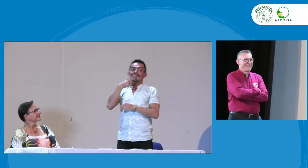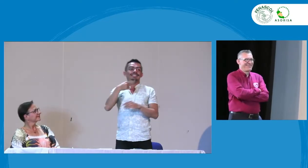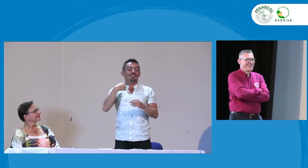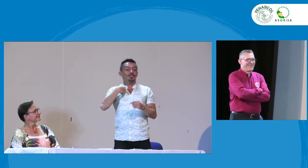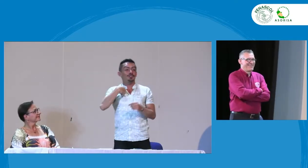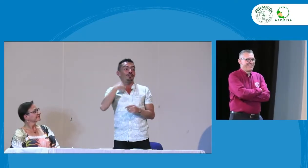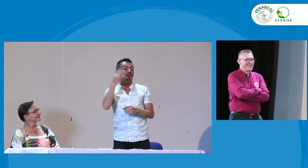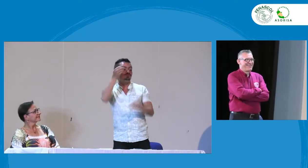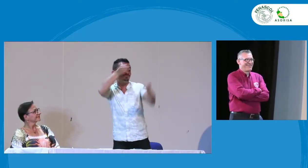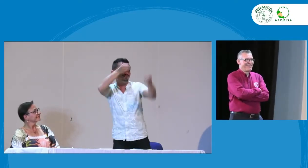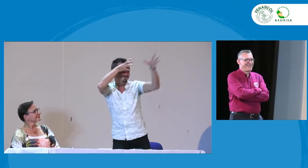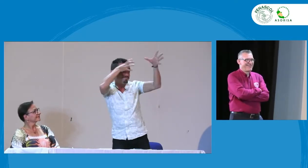también